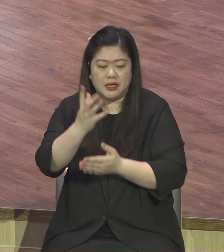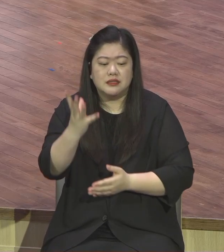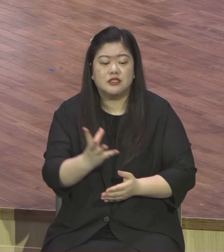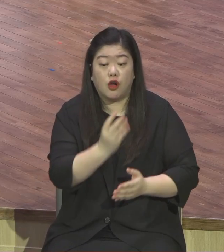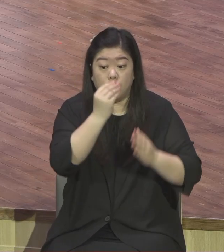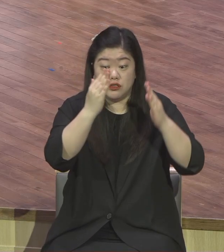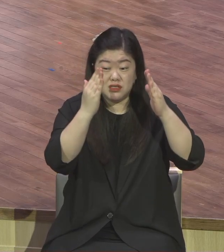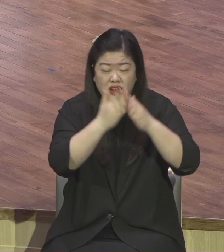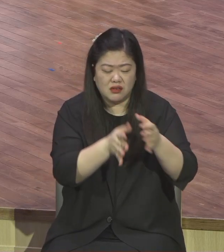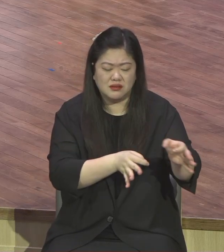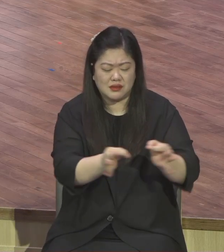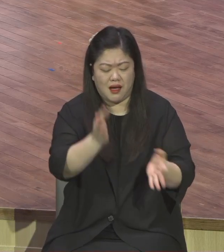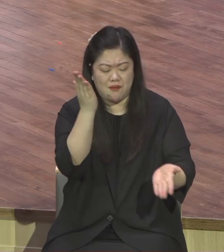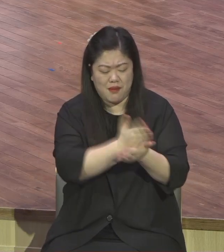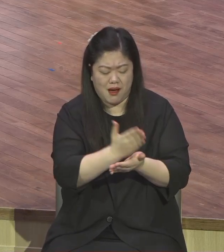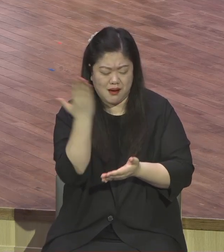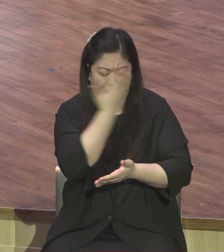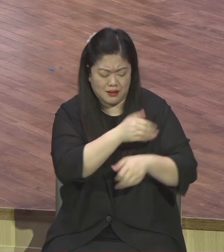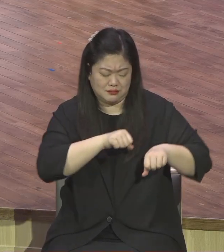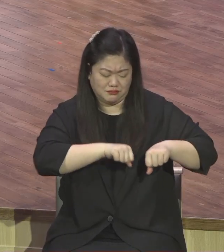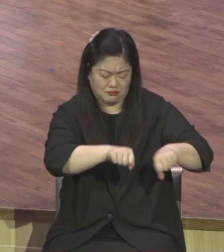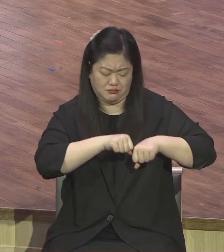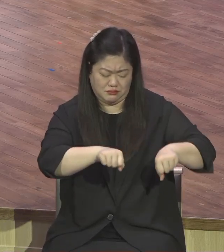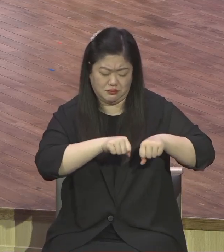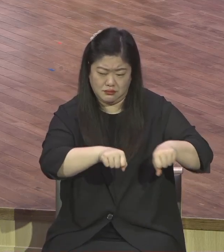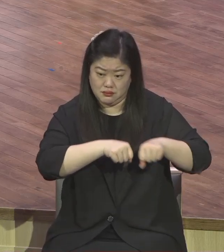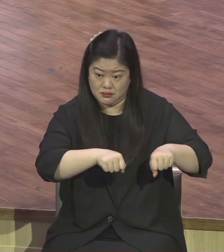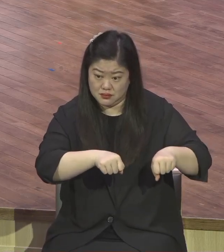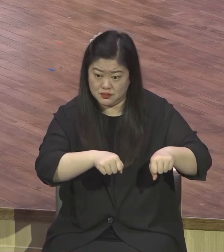이 사건과 연결돼서 보면 아주 쉽게 이해할 수 있어요.